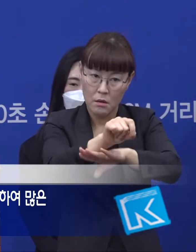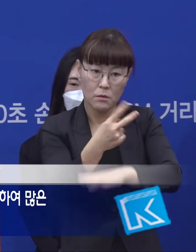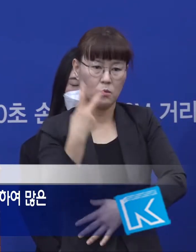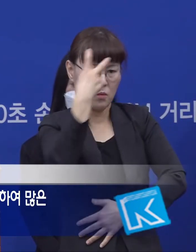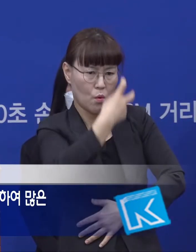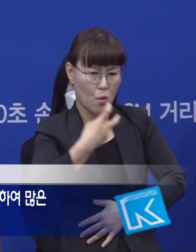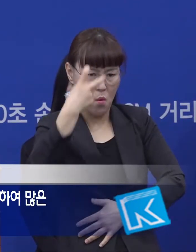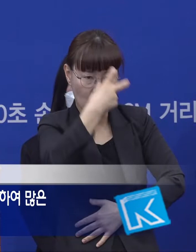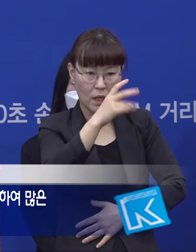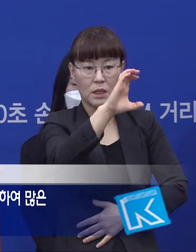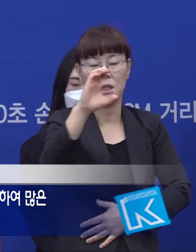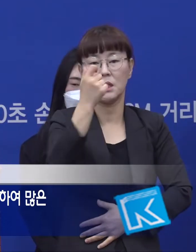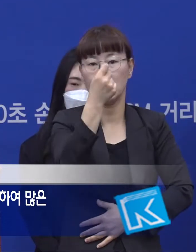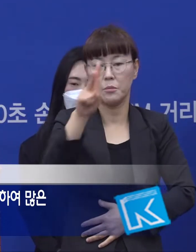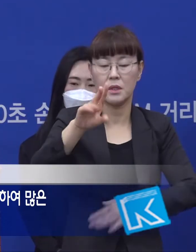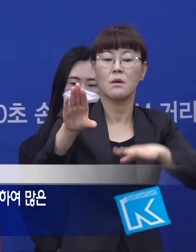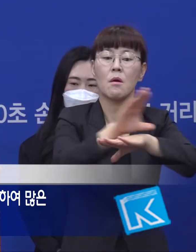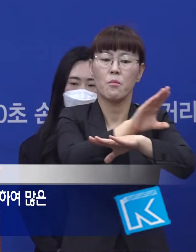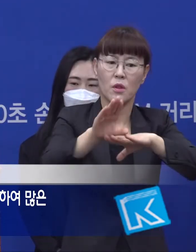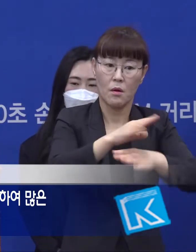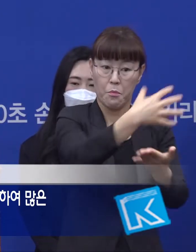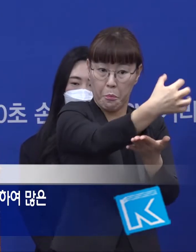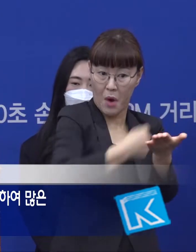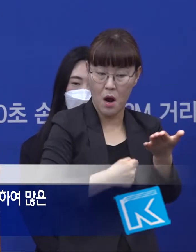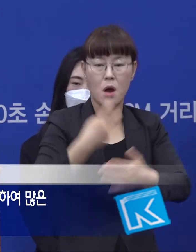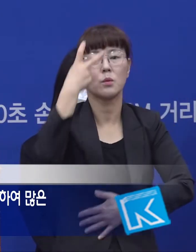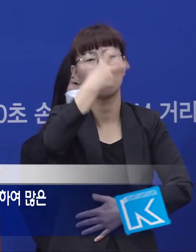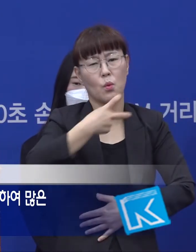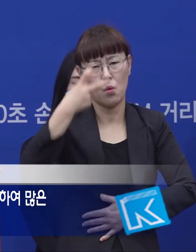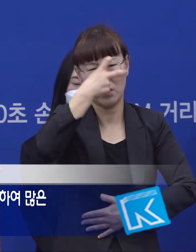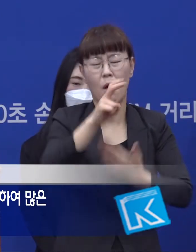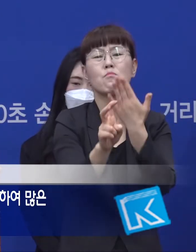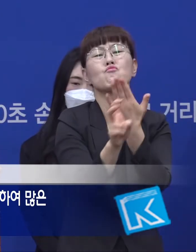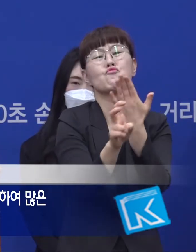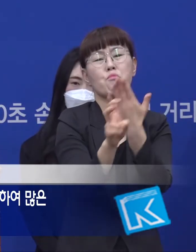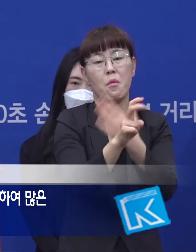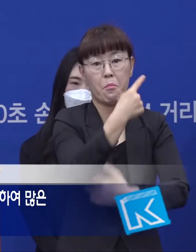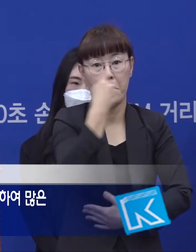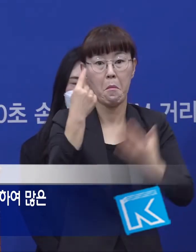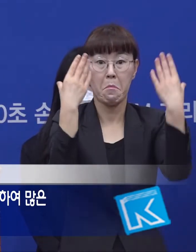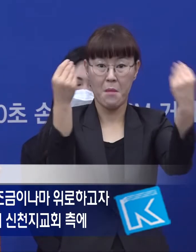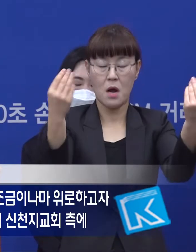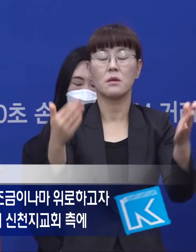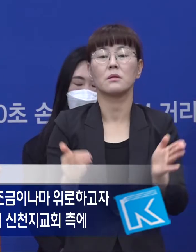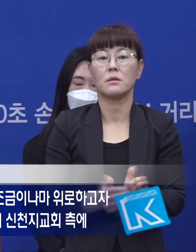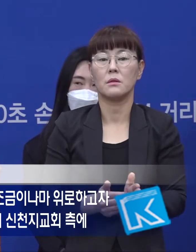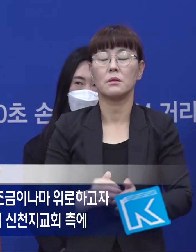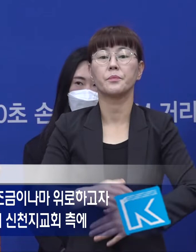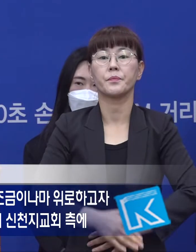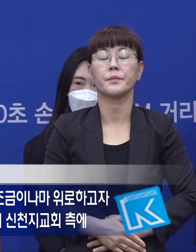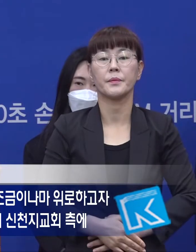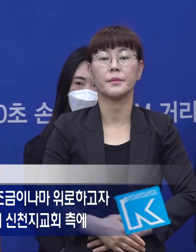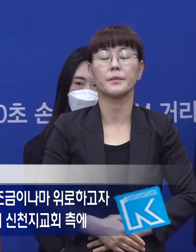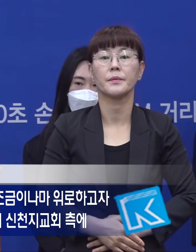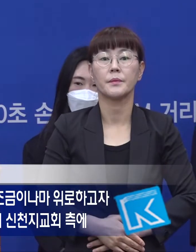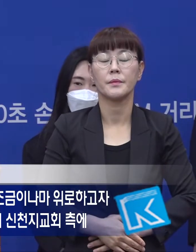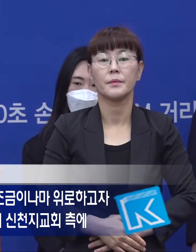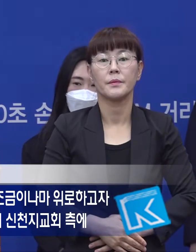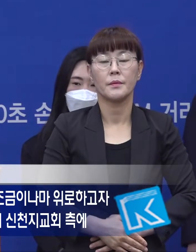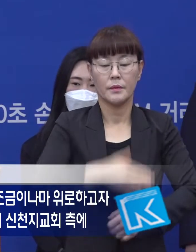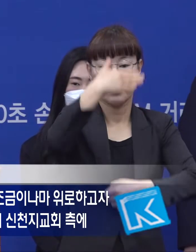통해 CCTV, 컴퓨터 등을 조사하여 많은 위법사항들을 확인한 바 있습니다. 이에 따라